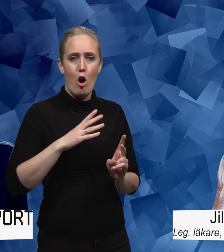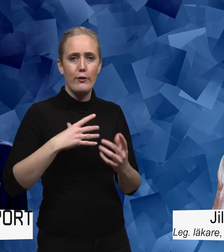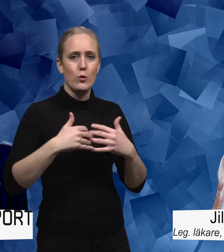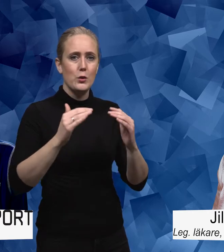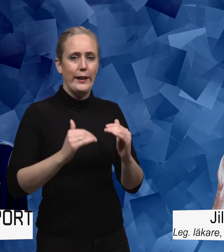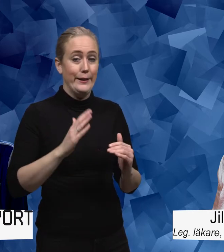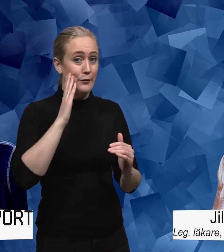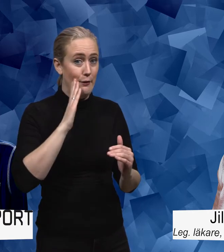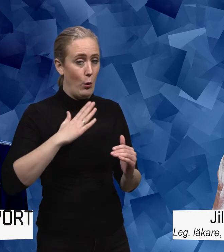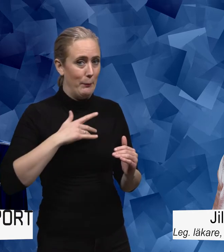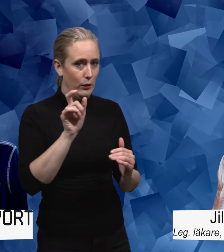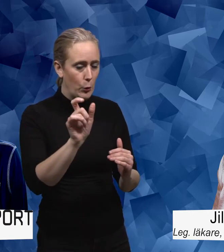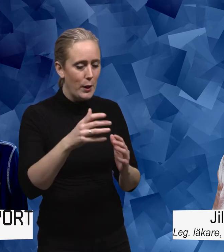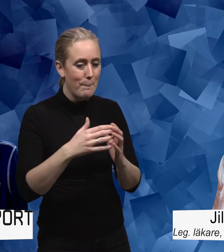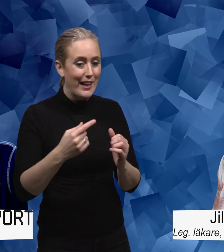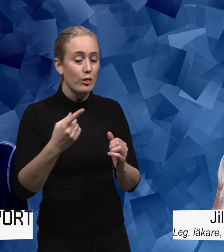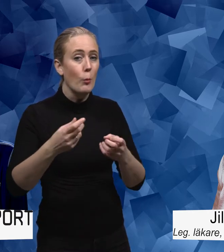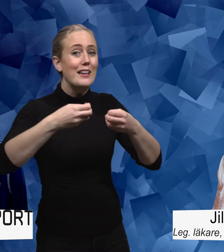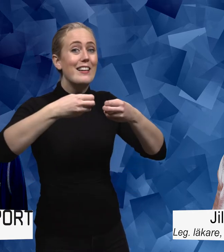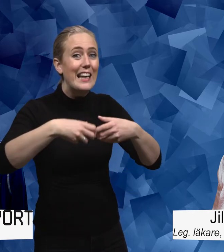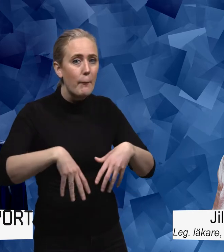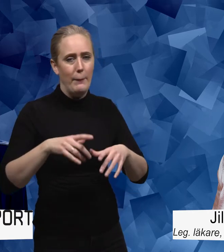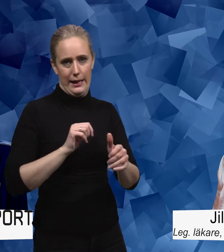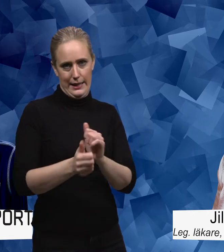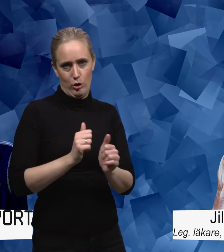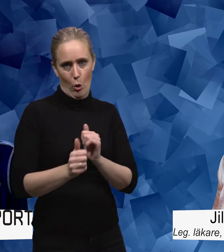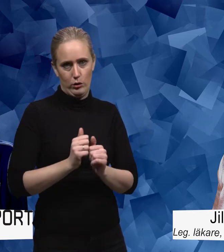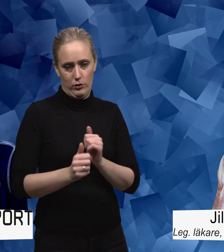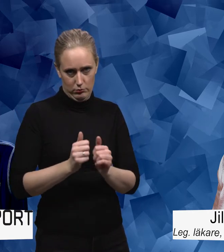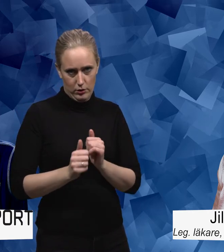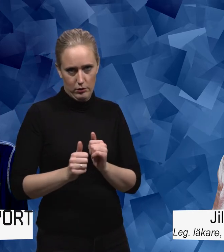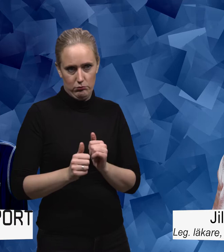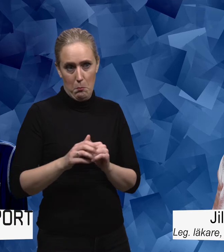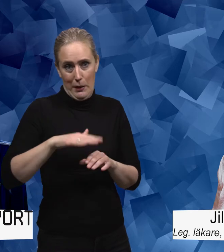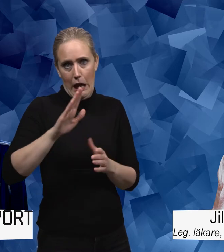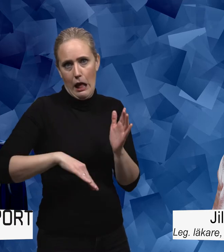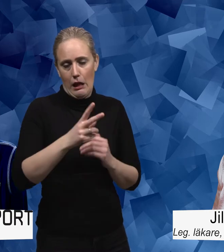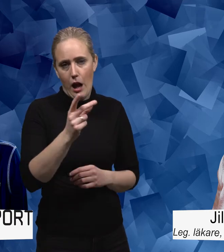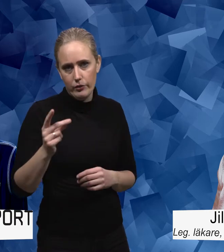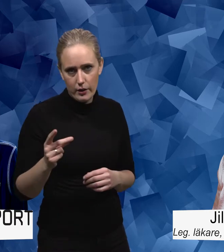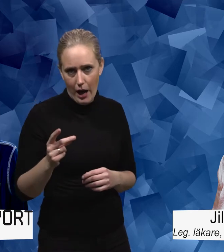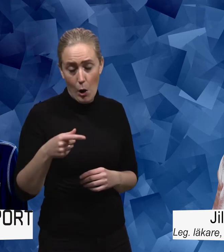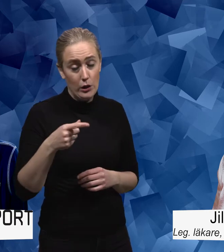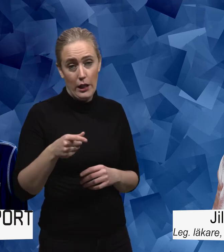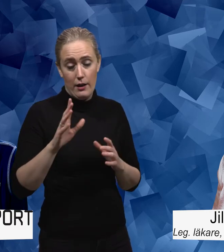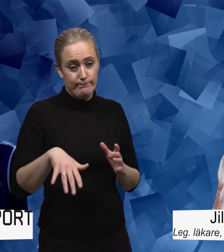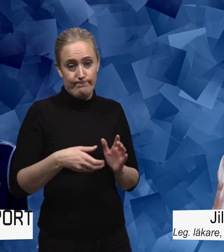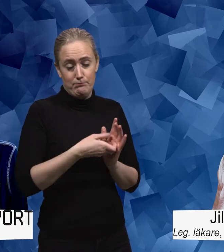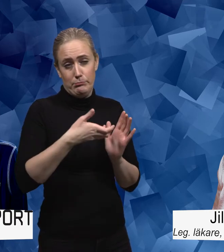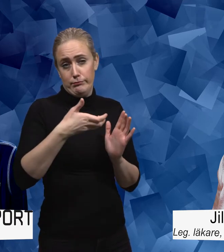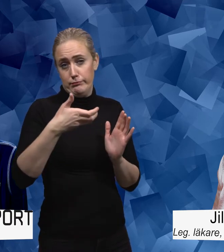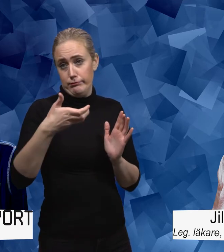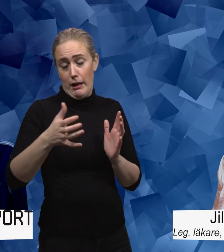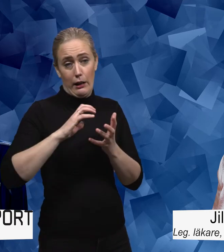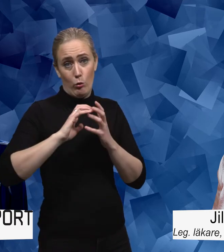ursäkta ordvalet då, inom situationsteknik, slipper idrotten. I mycket hög utsträckning. Och det här har katastrofala